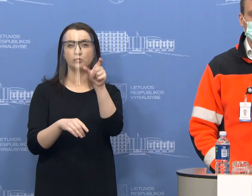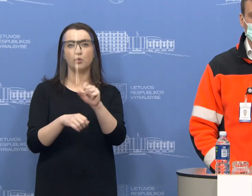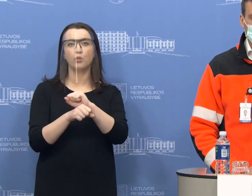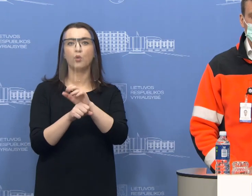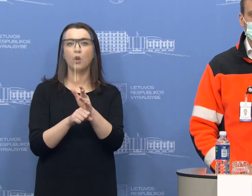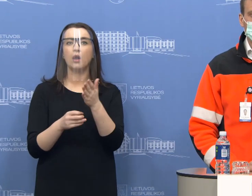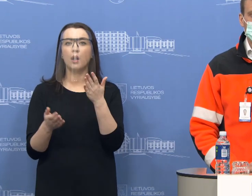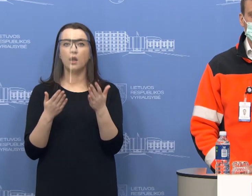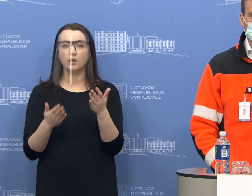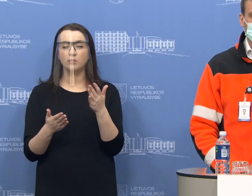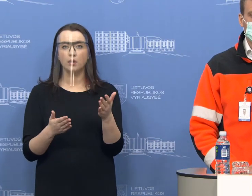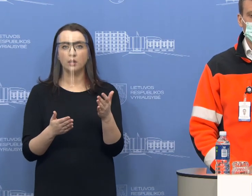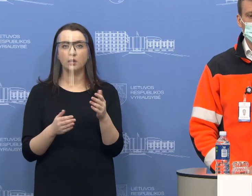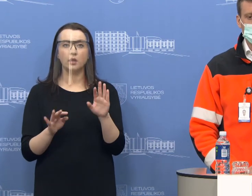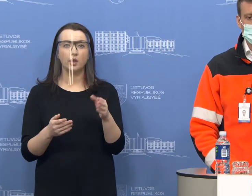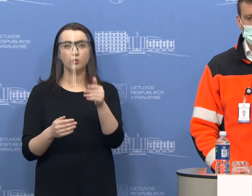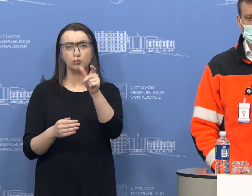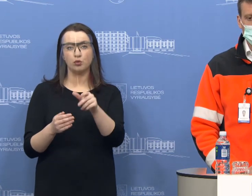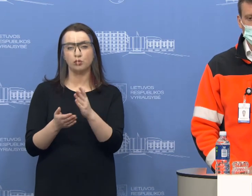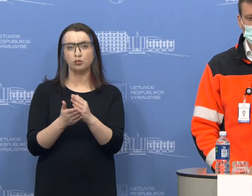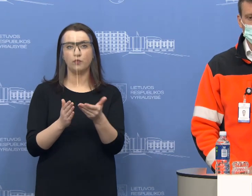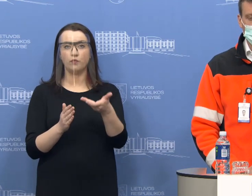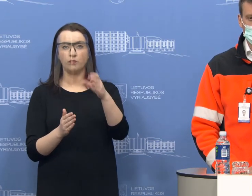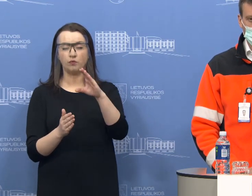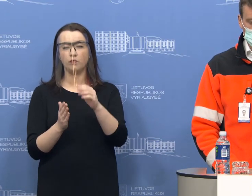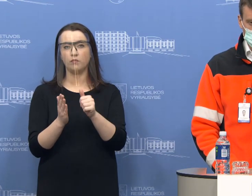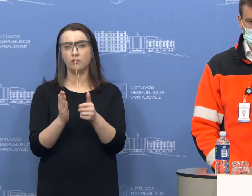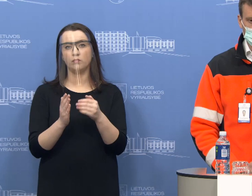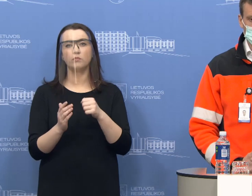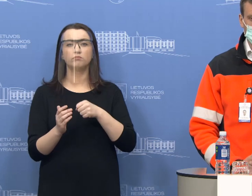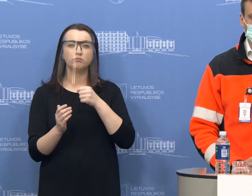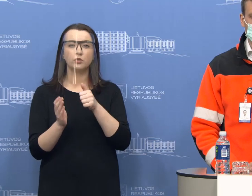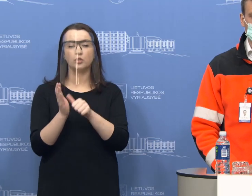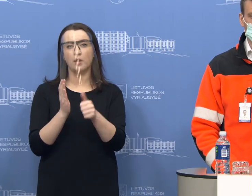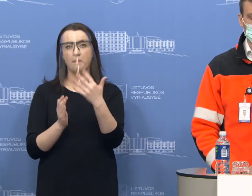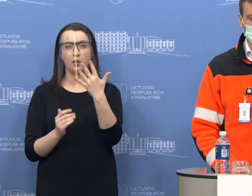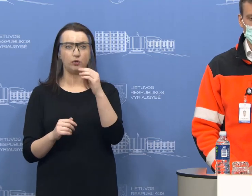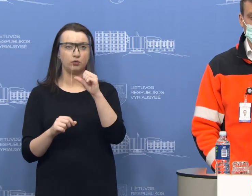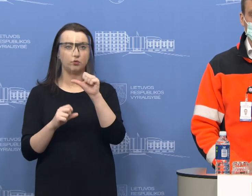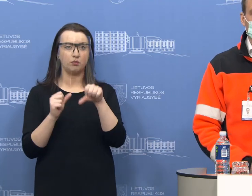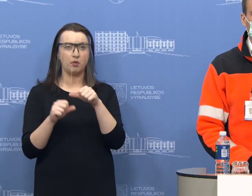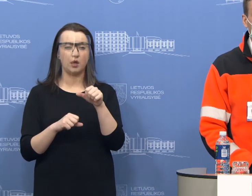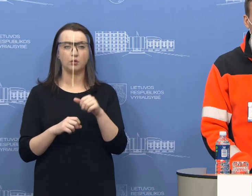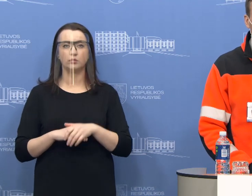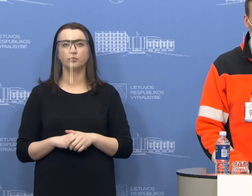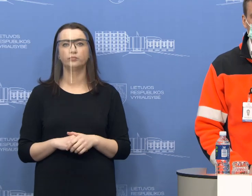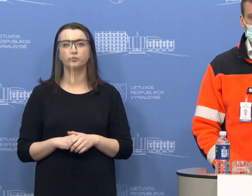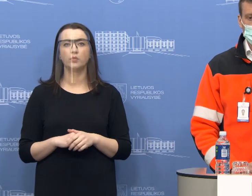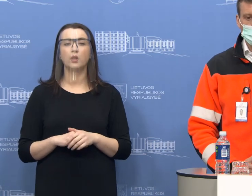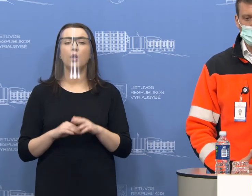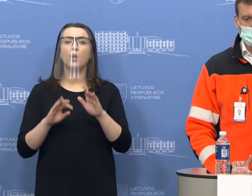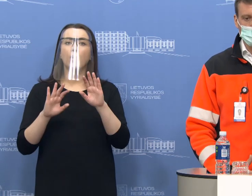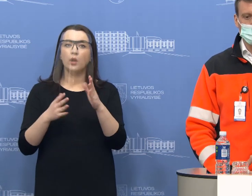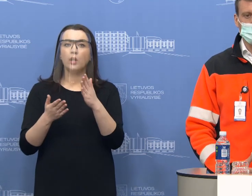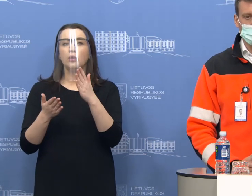Arba jis yra vyresnis negu 65 metų amžiaus. Tai yra priklauso rizikos grupė. Prie visų šitų